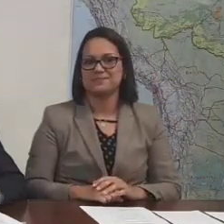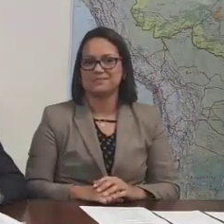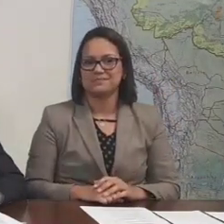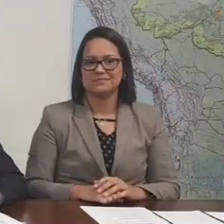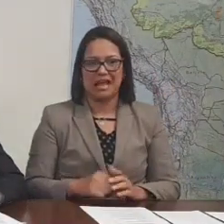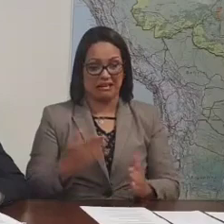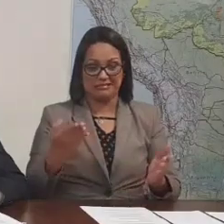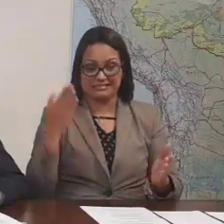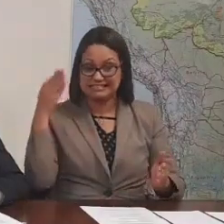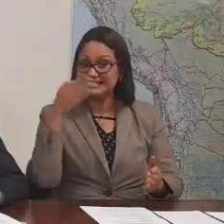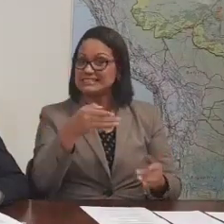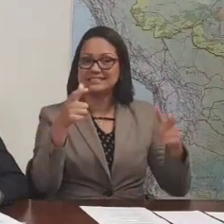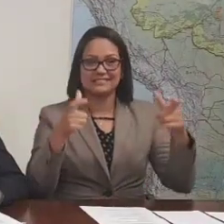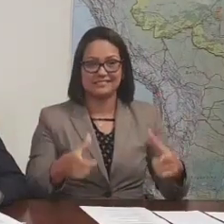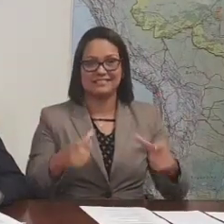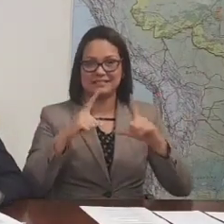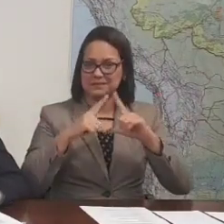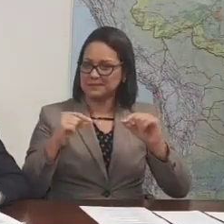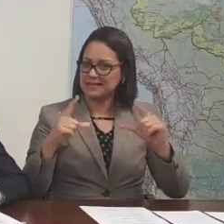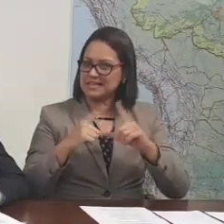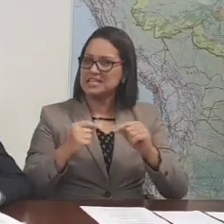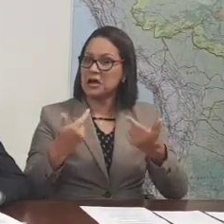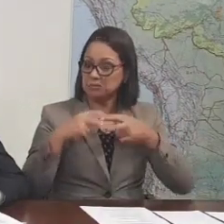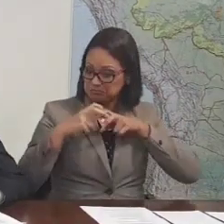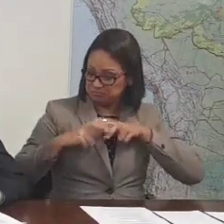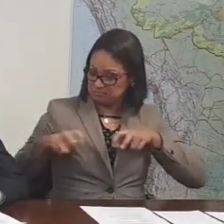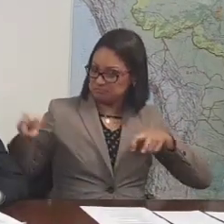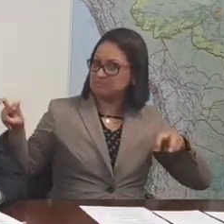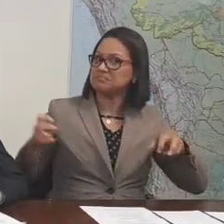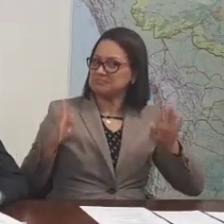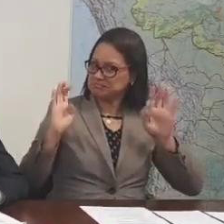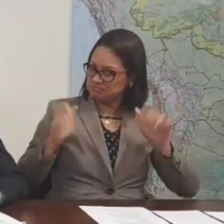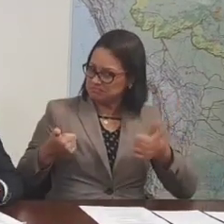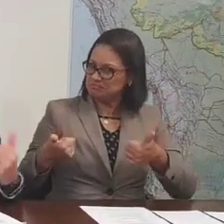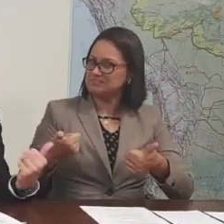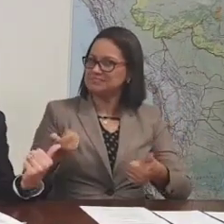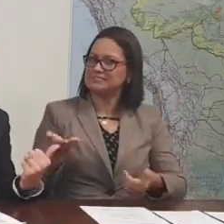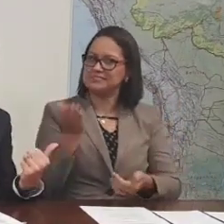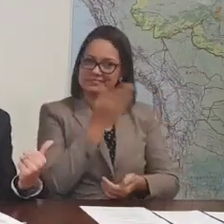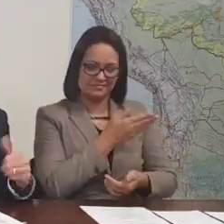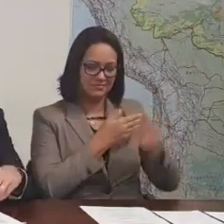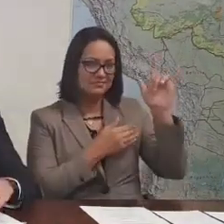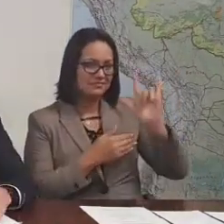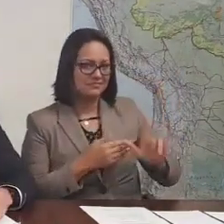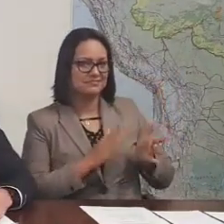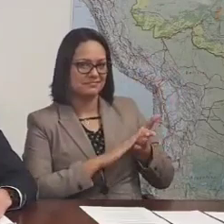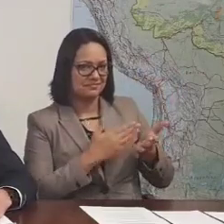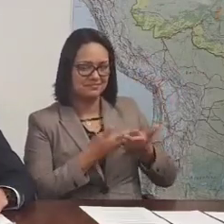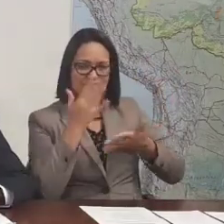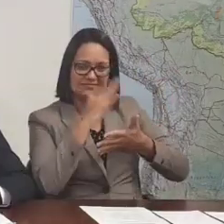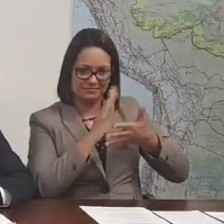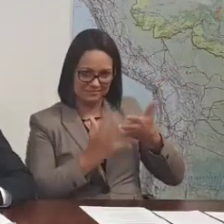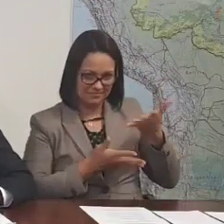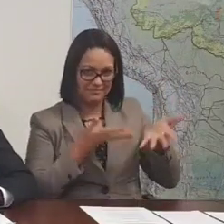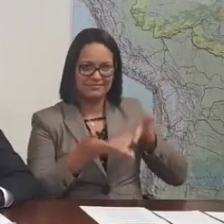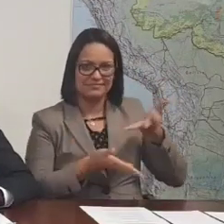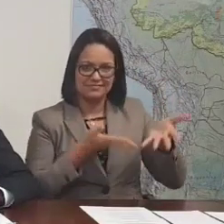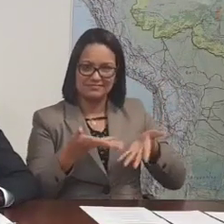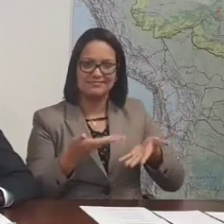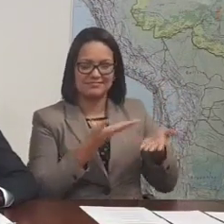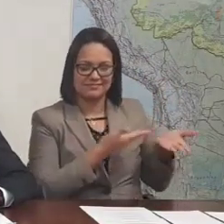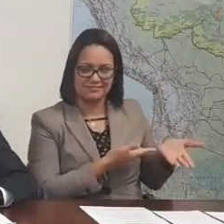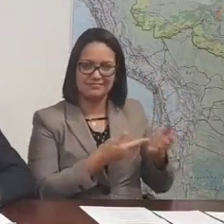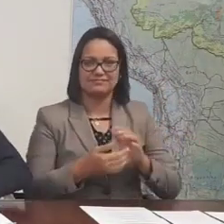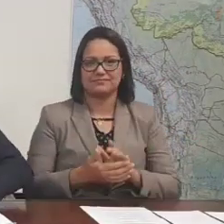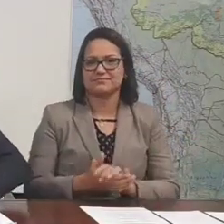diretamente em Brasília, muito bem acompanhado. Tem aqui a Elisângela, nossa intérprete de